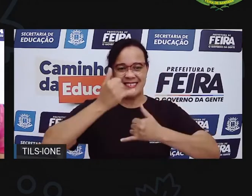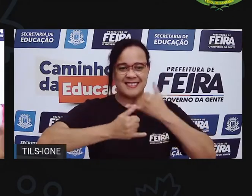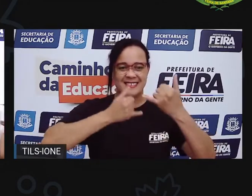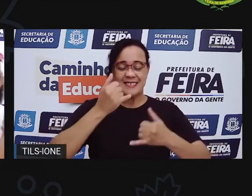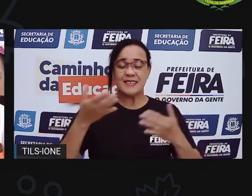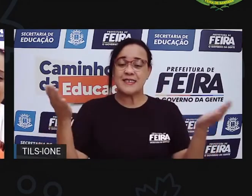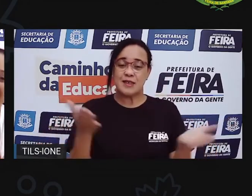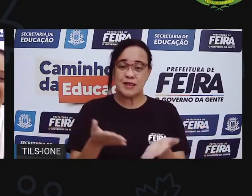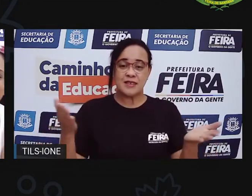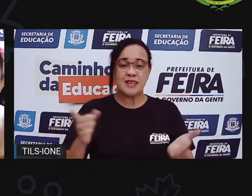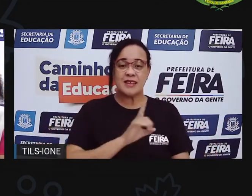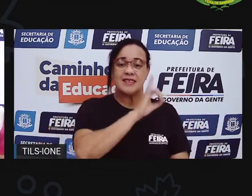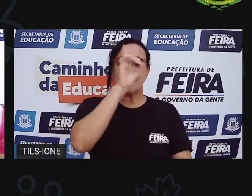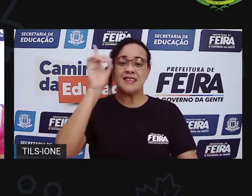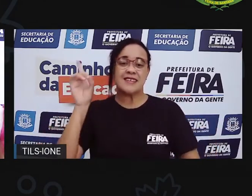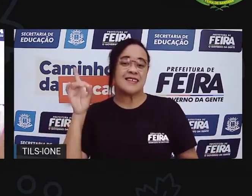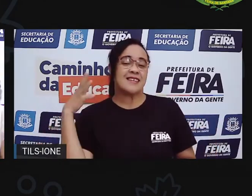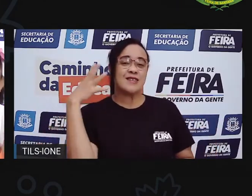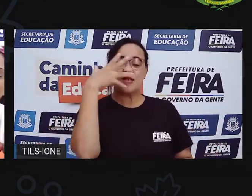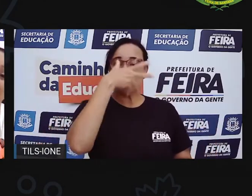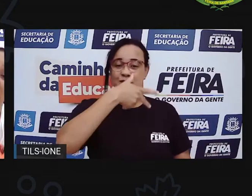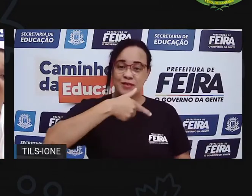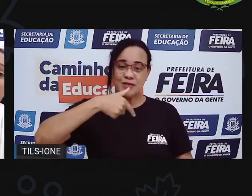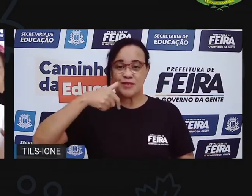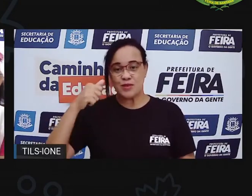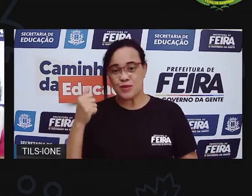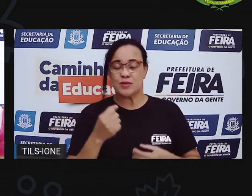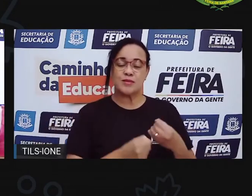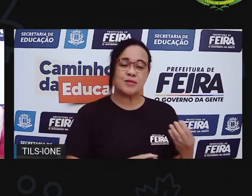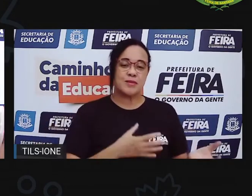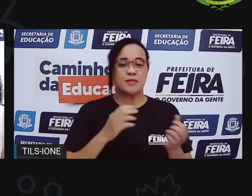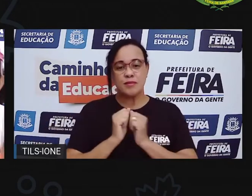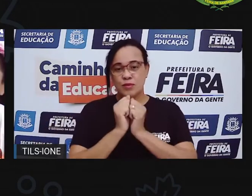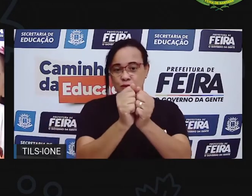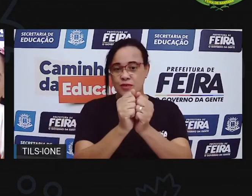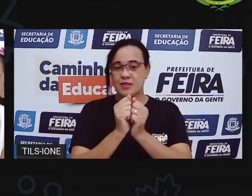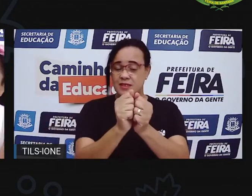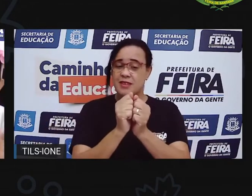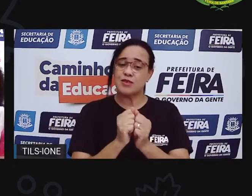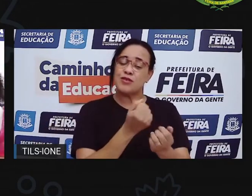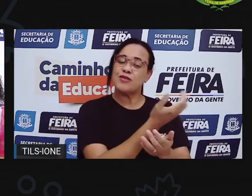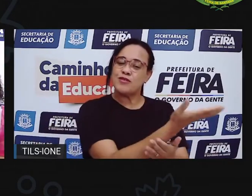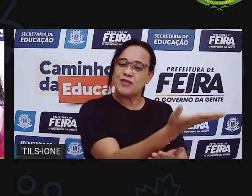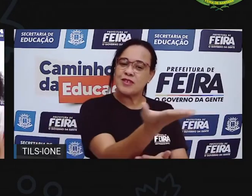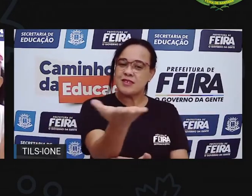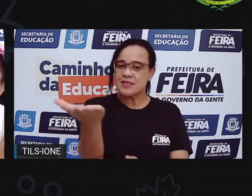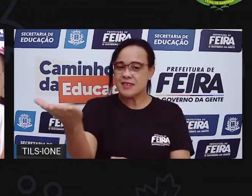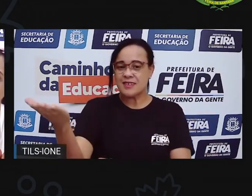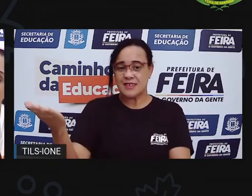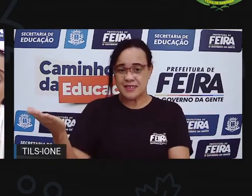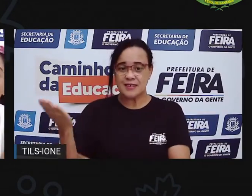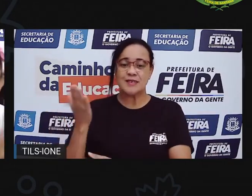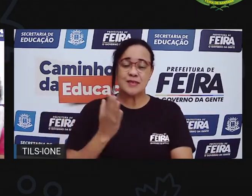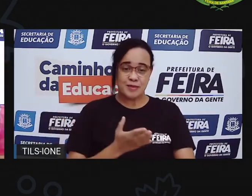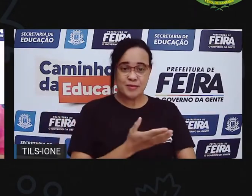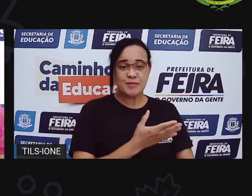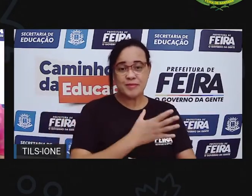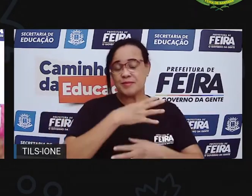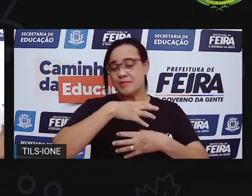Hoje o dia está lindo, como é bom estar com vocês.